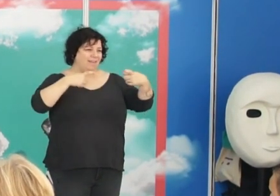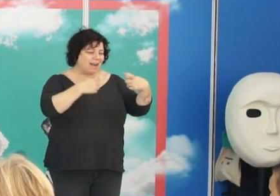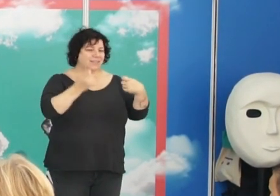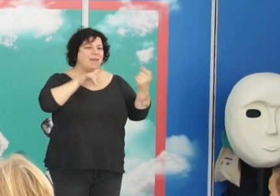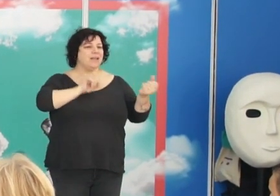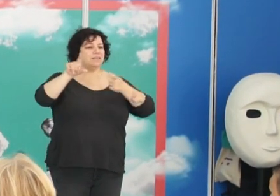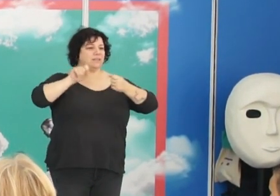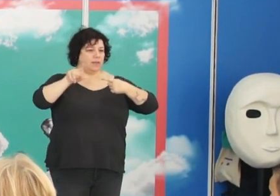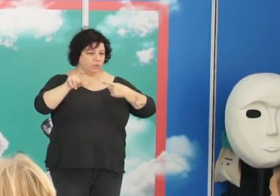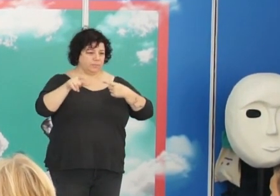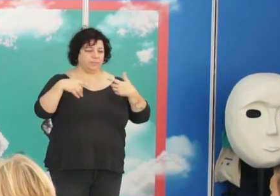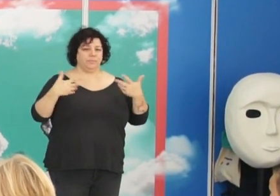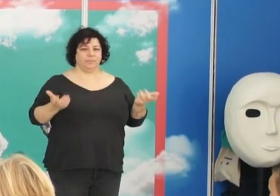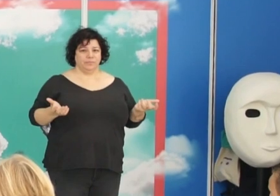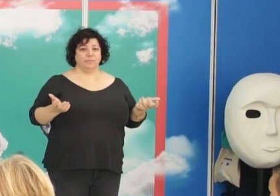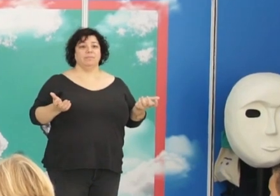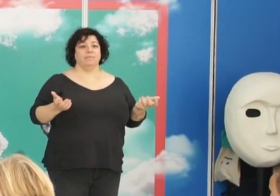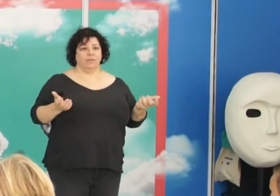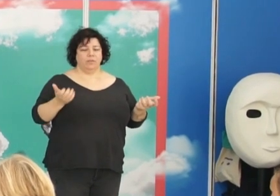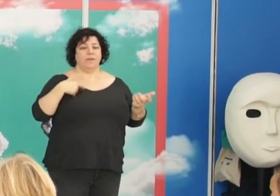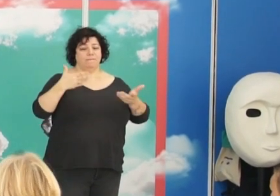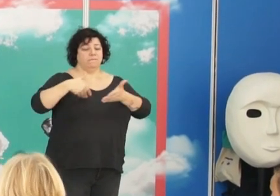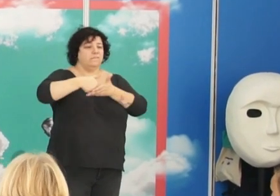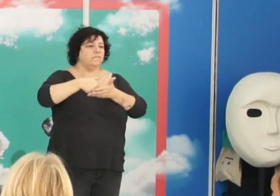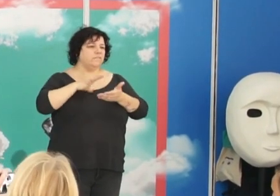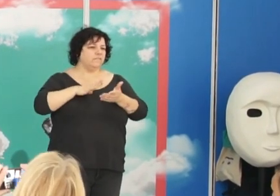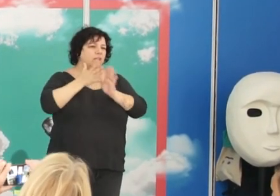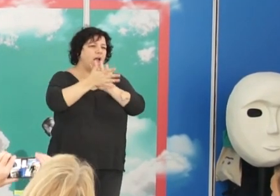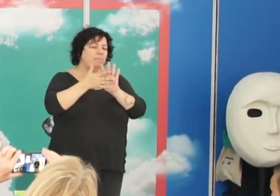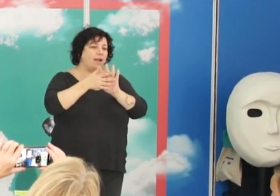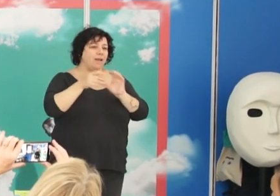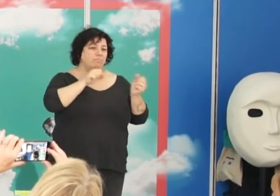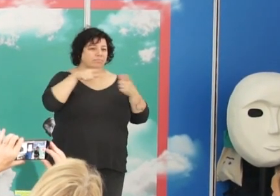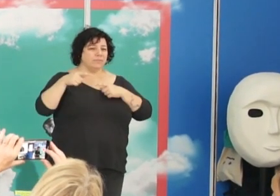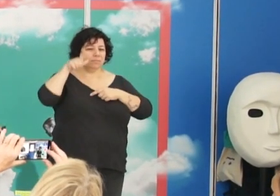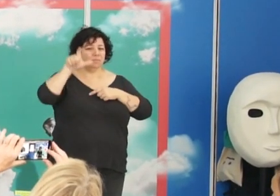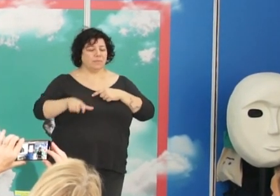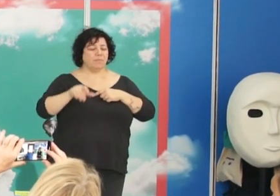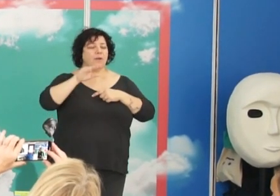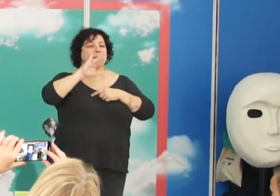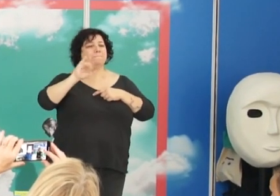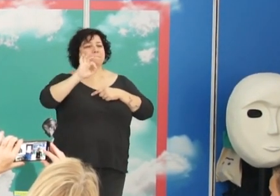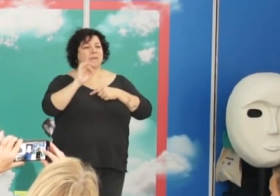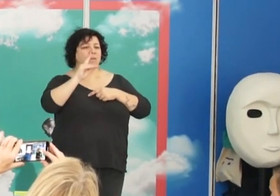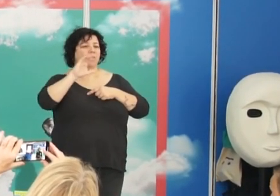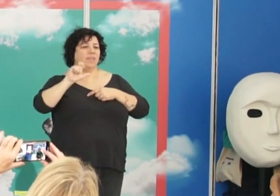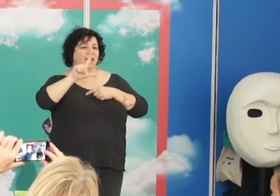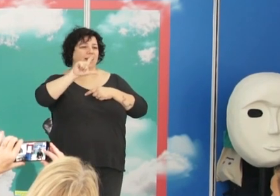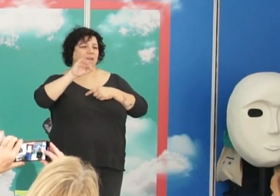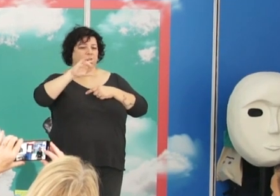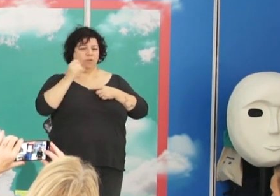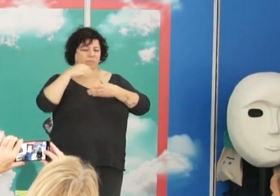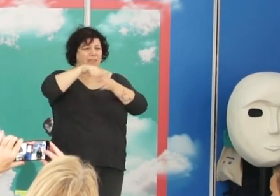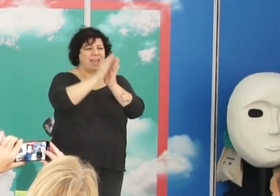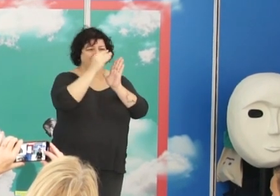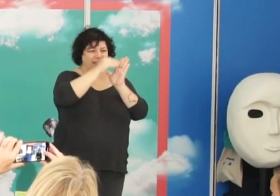los exilios. Y me pidieron que hablara del exilio de Pío del Río Ortega. Yo la historia de Pío la tengo contada en un libro.